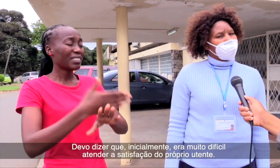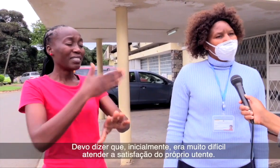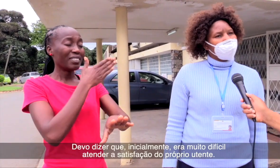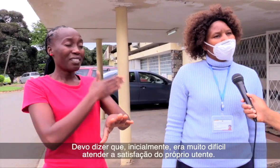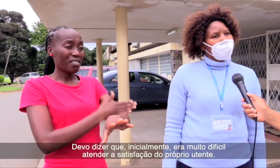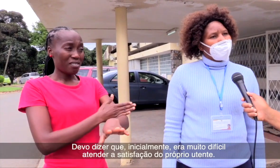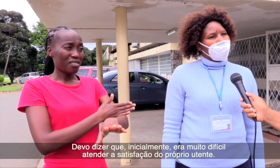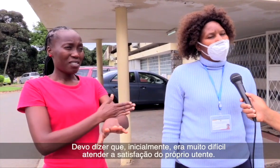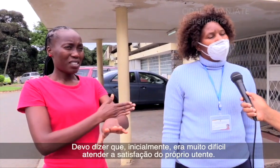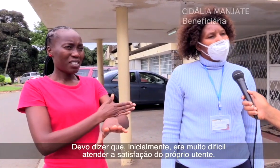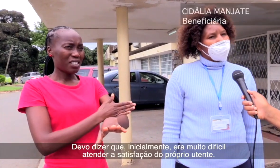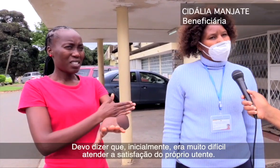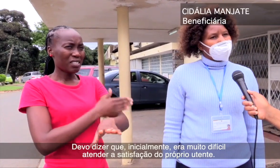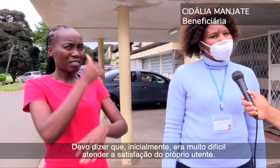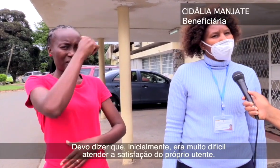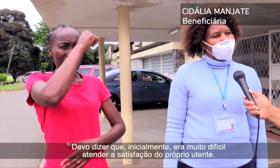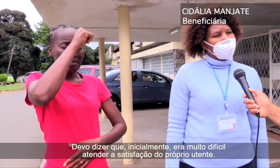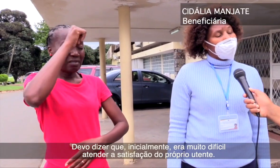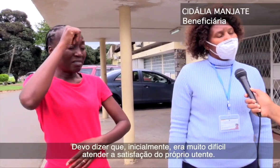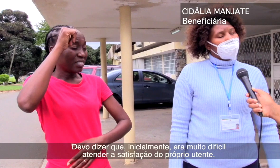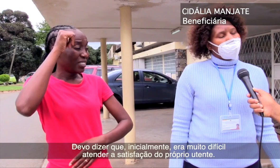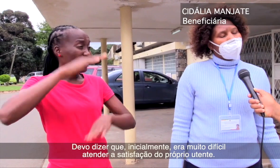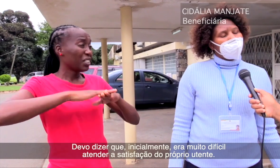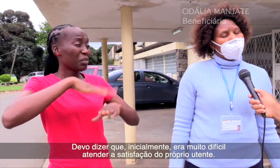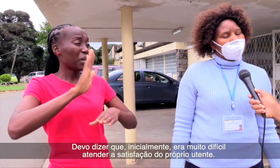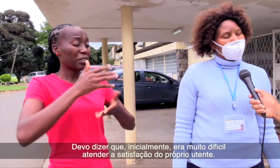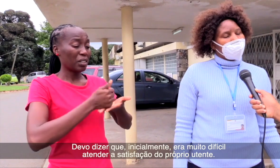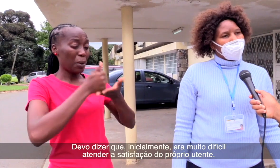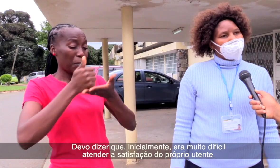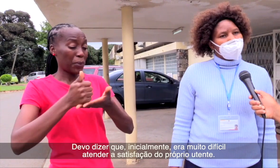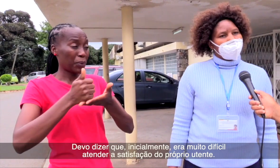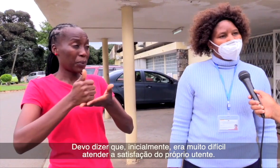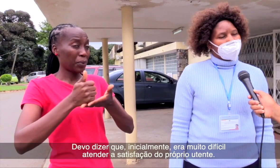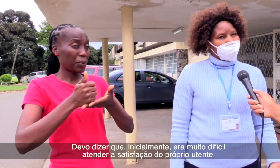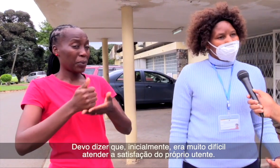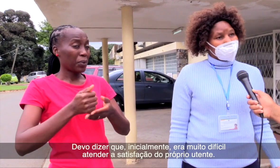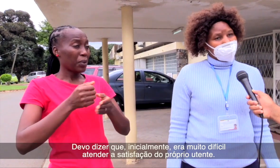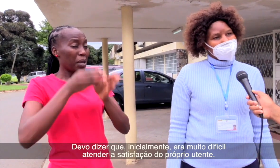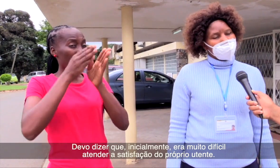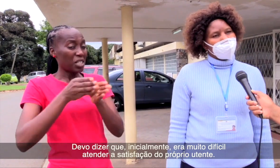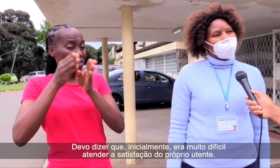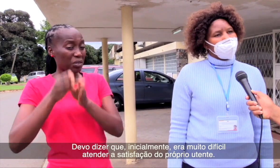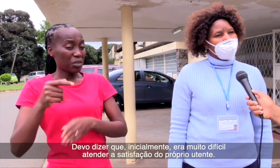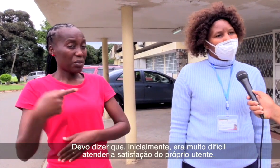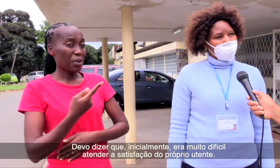difícil atender aquilo que é a satisfação do próprio utente.